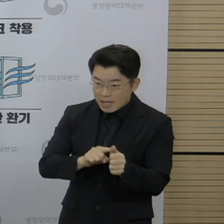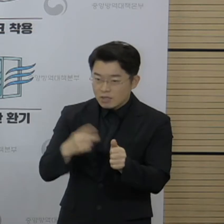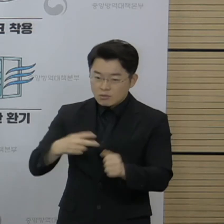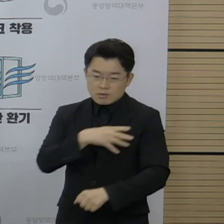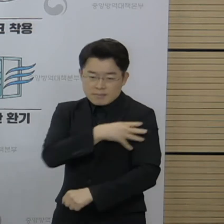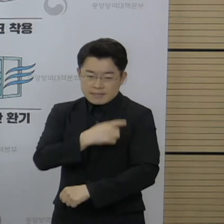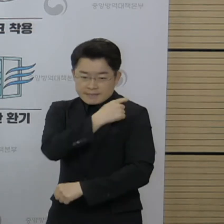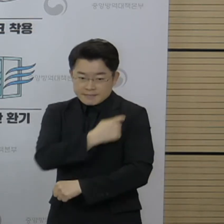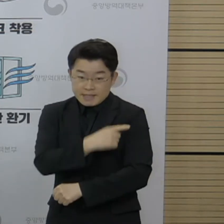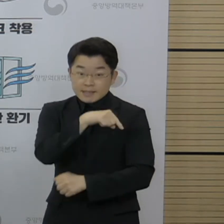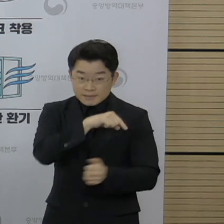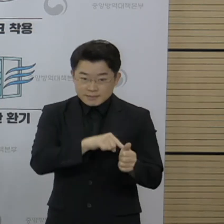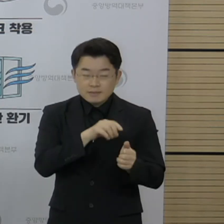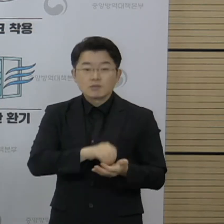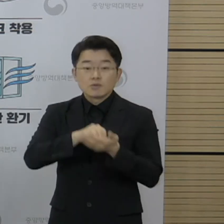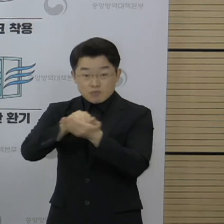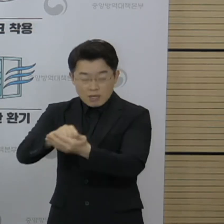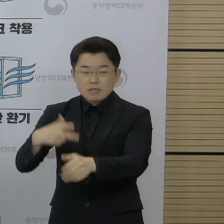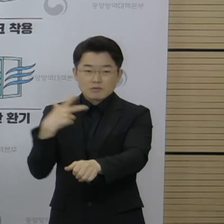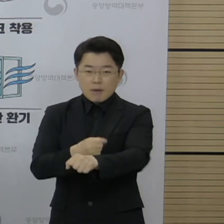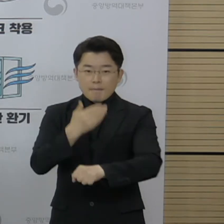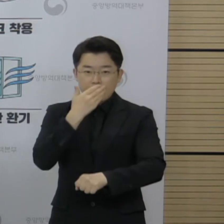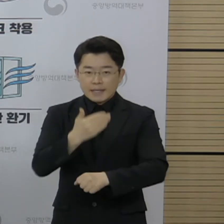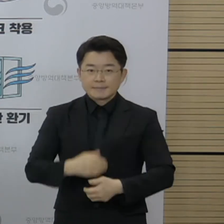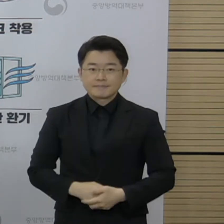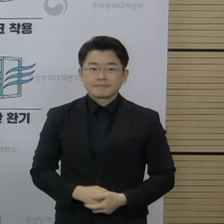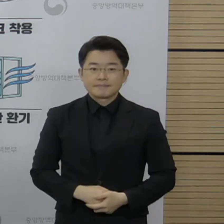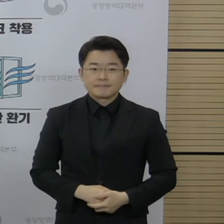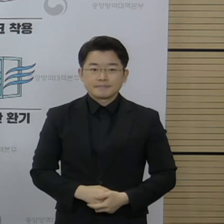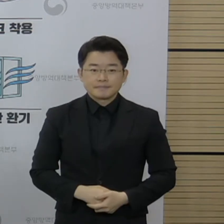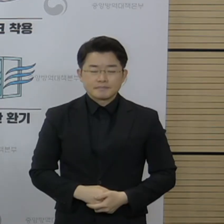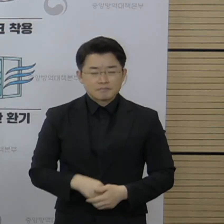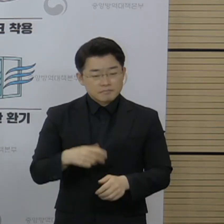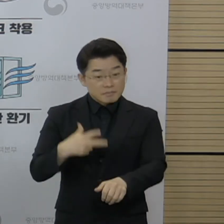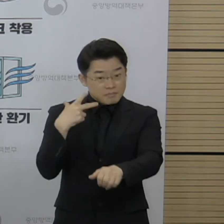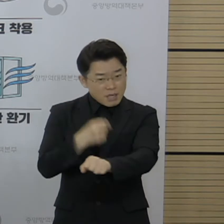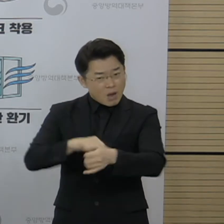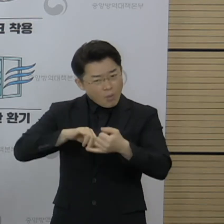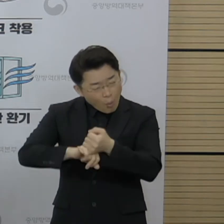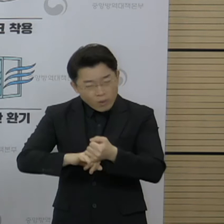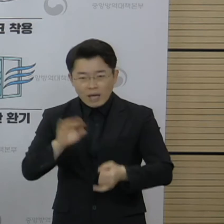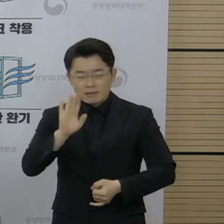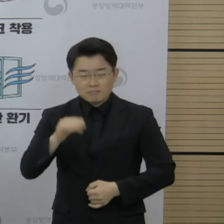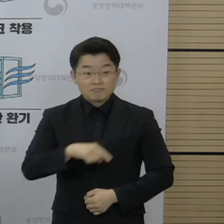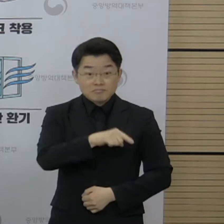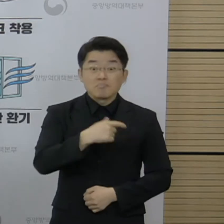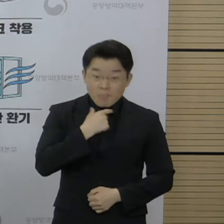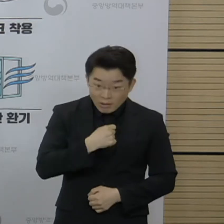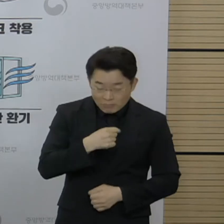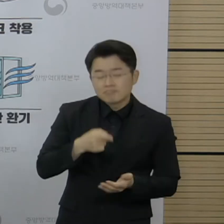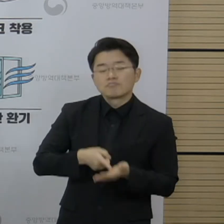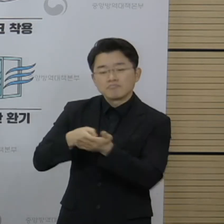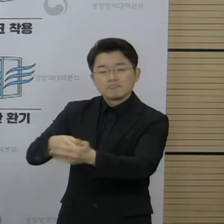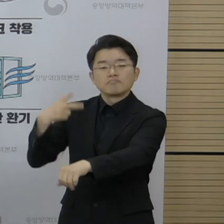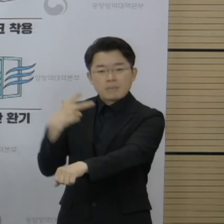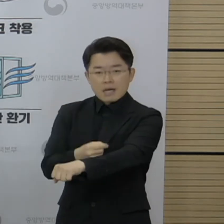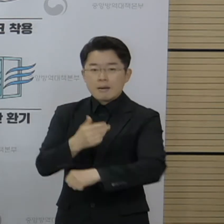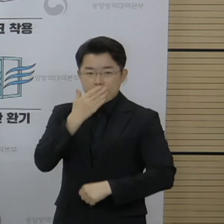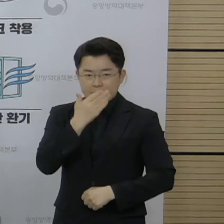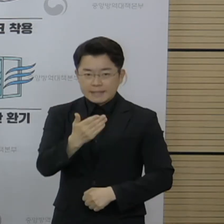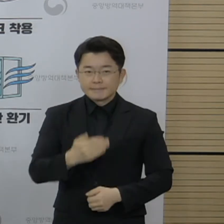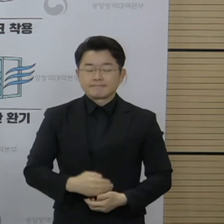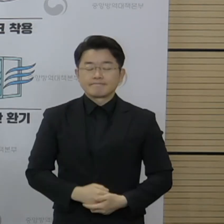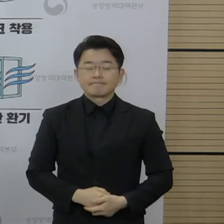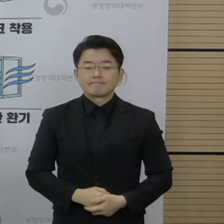부사관 후보생이며 입영 전 예방접종이 의무사항은 아니므로 희망하는 경우에 접종을 받으시면 됩니다.